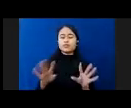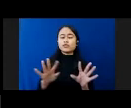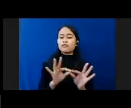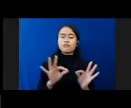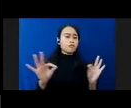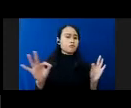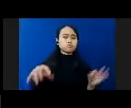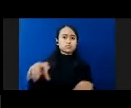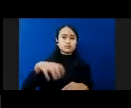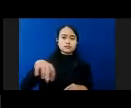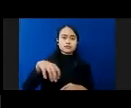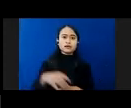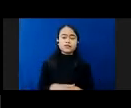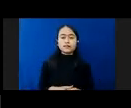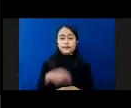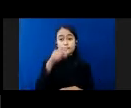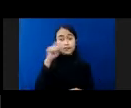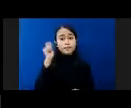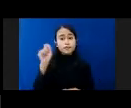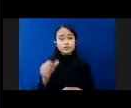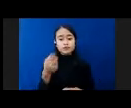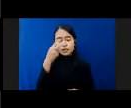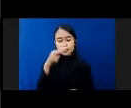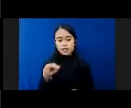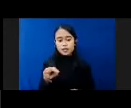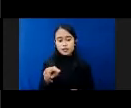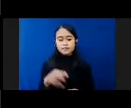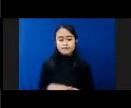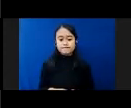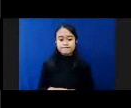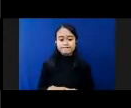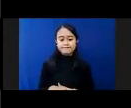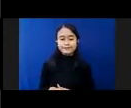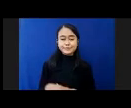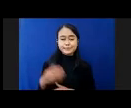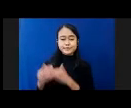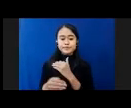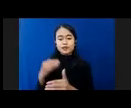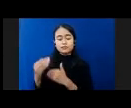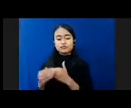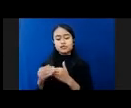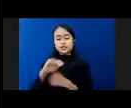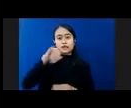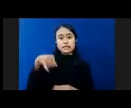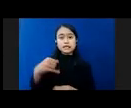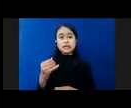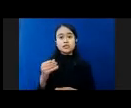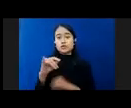Bapak Ibu Bisa Lihat Secara Setilas Lalu Di Januari 2020